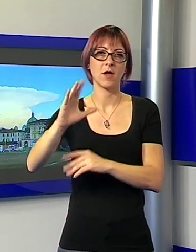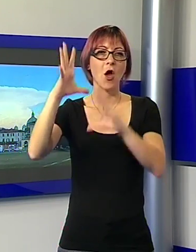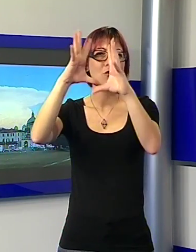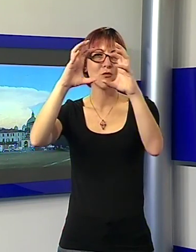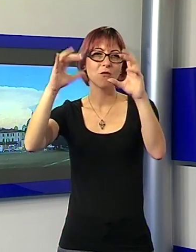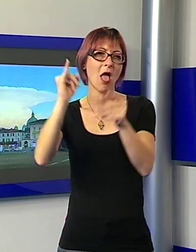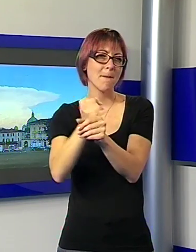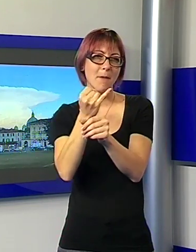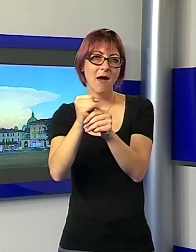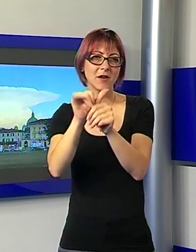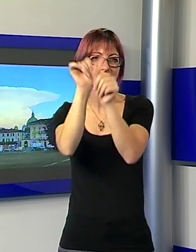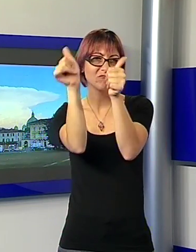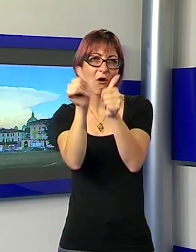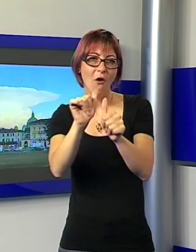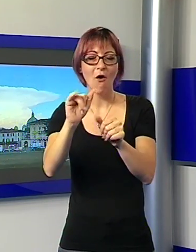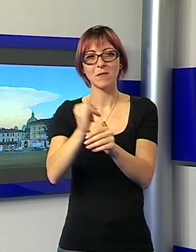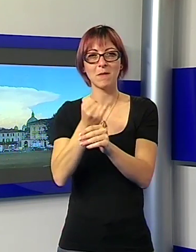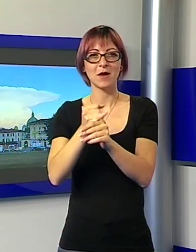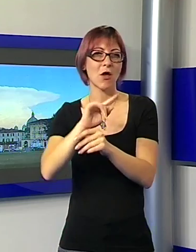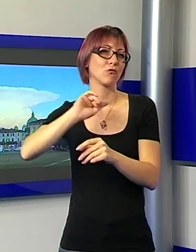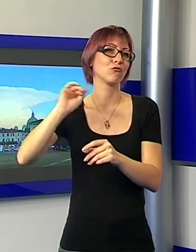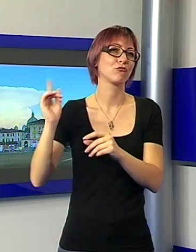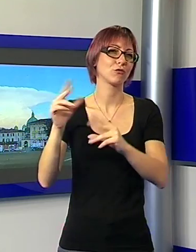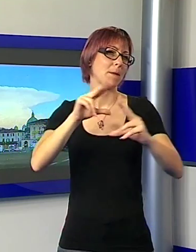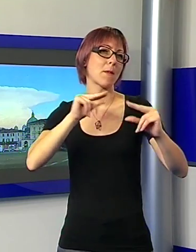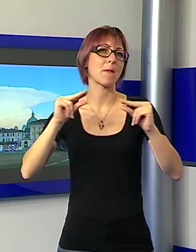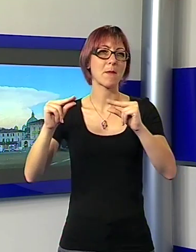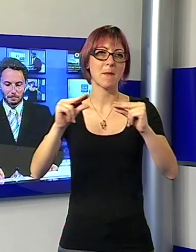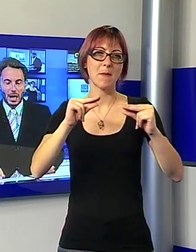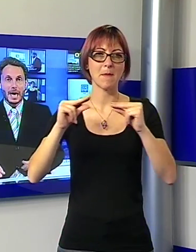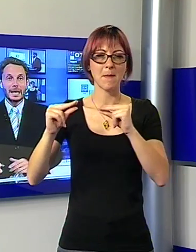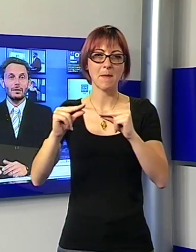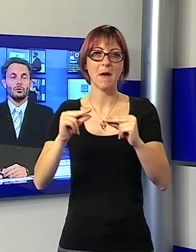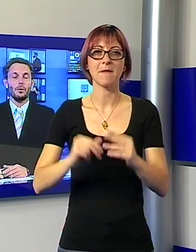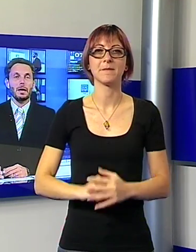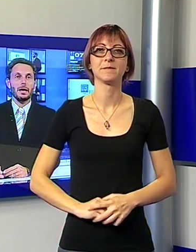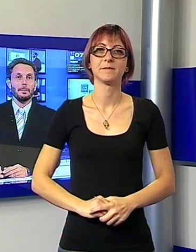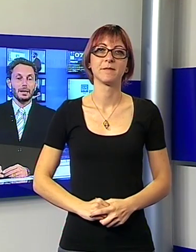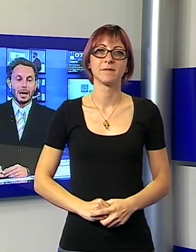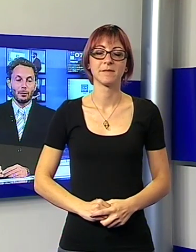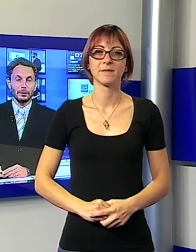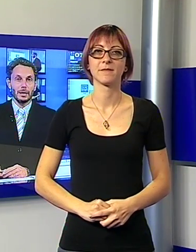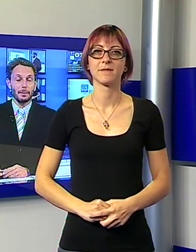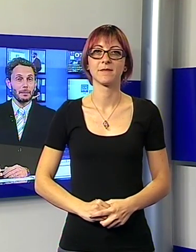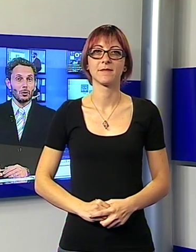sta facendo discutere gli appassionati. E adesso parliamo del premio